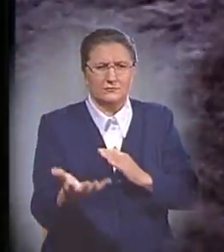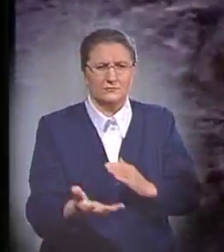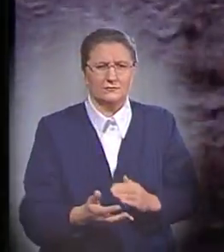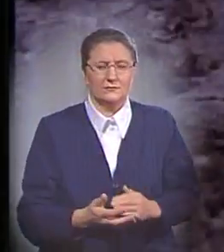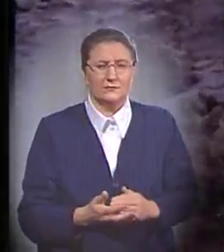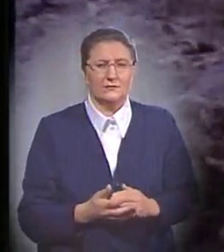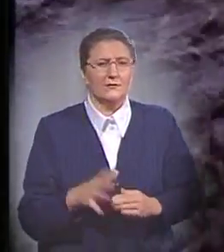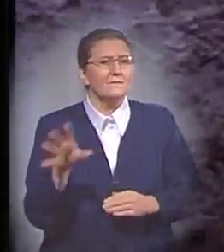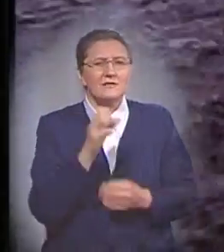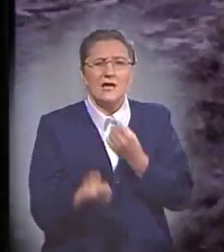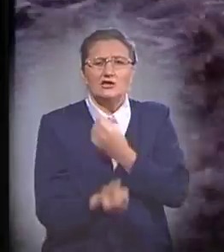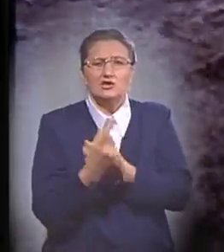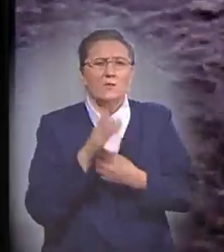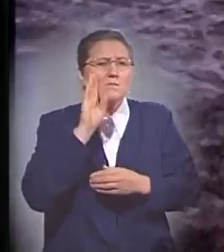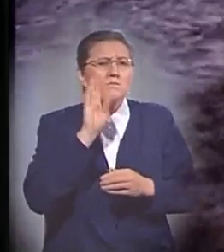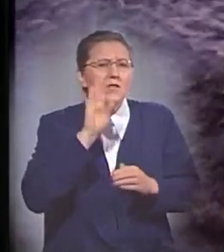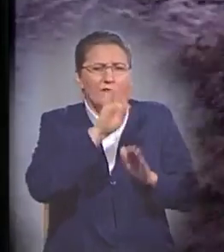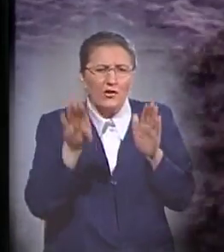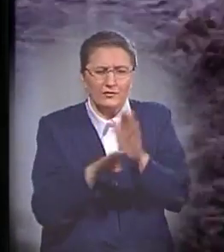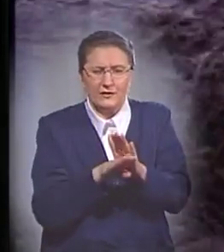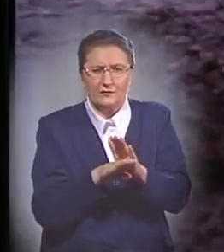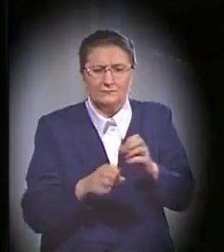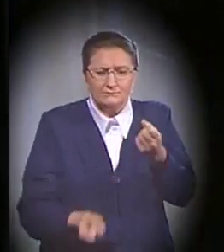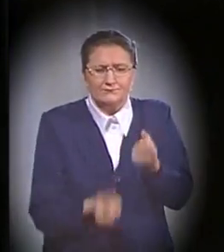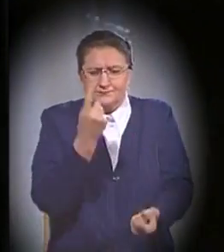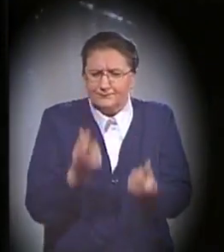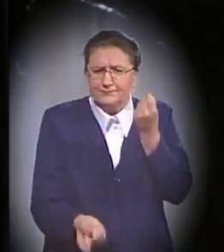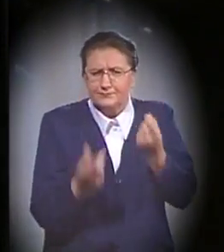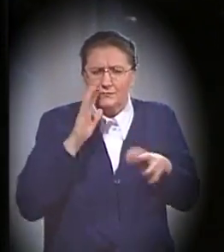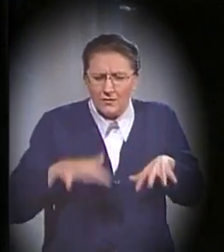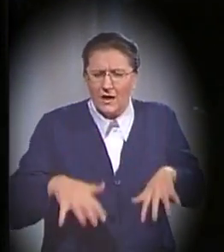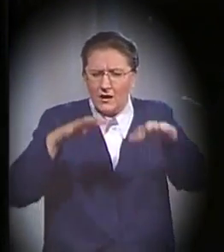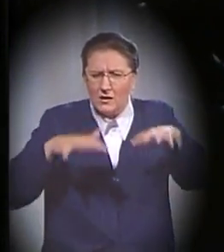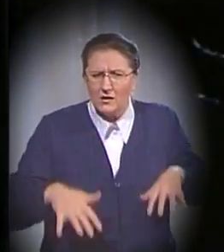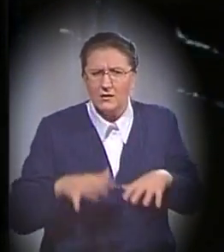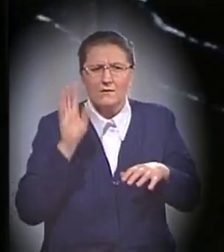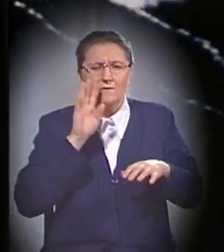Забили все источники из глубины земли. Поднялся уровень океана.